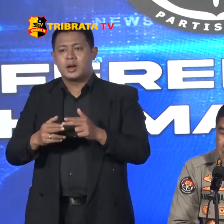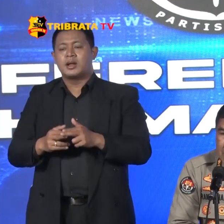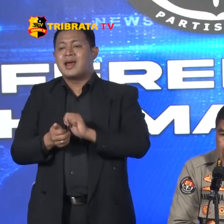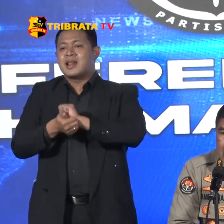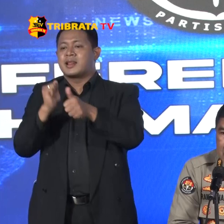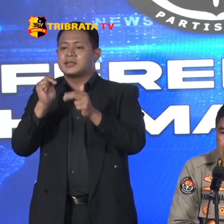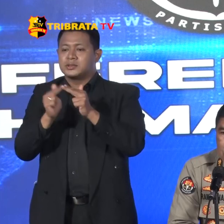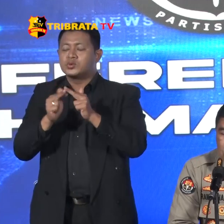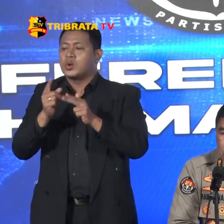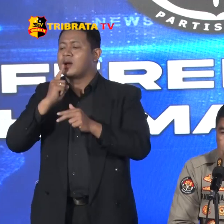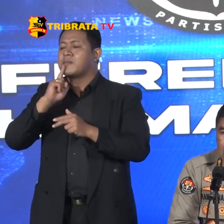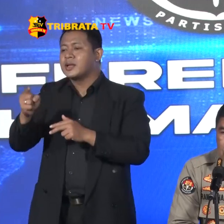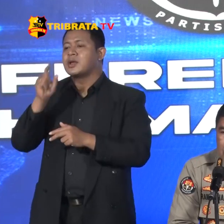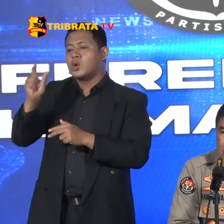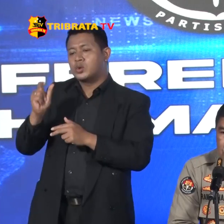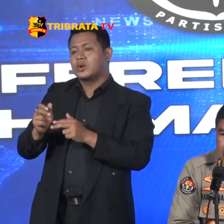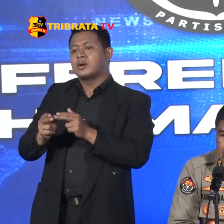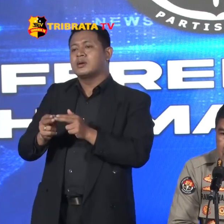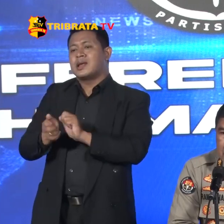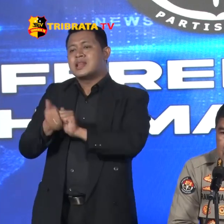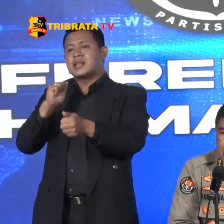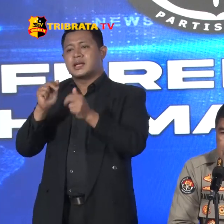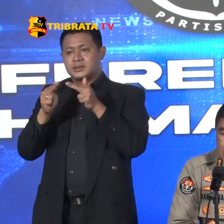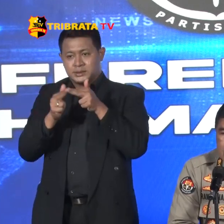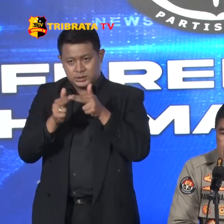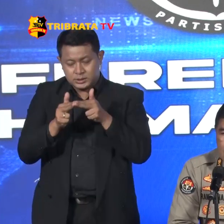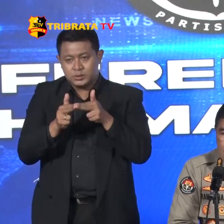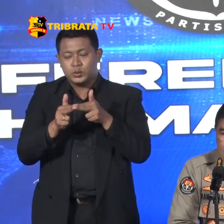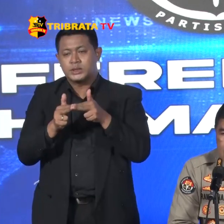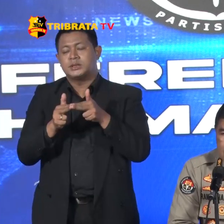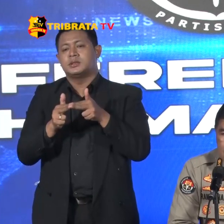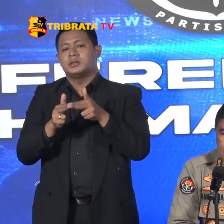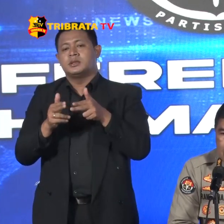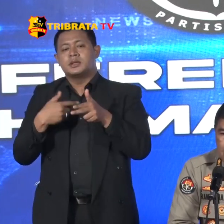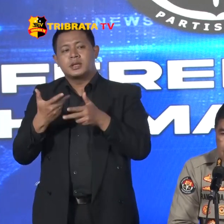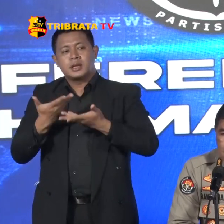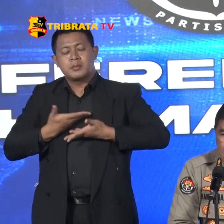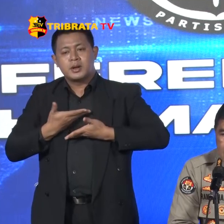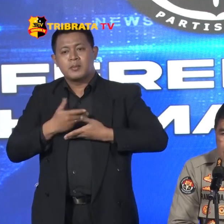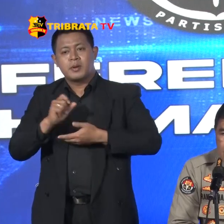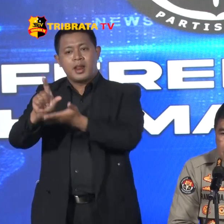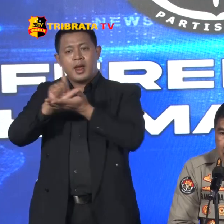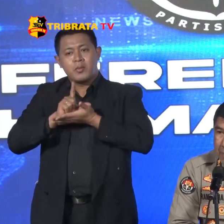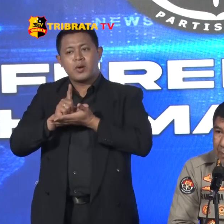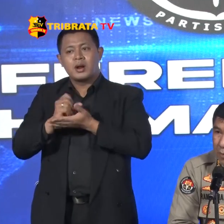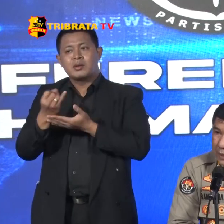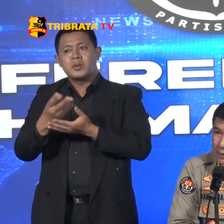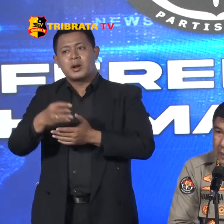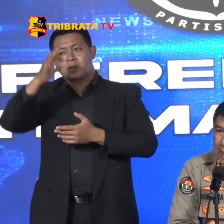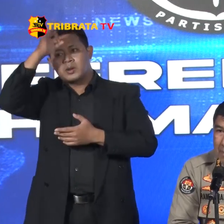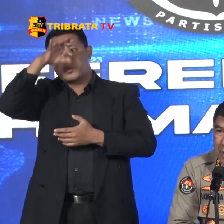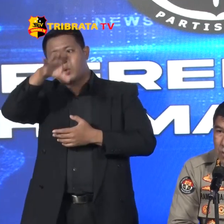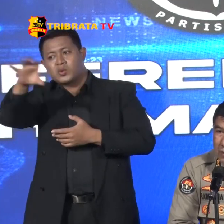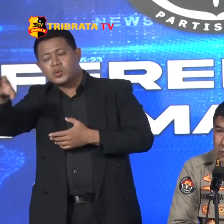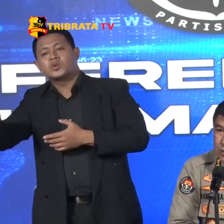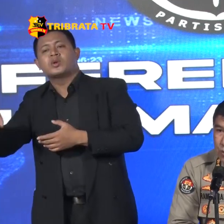Sudah Ada Perintah Untuk Melakukan Tes Urin Jadi Kita Menerima Lapor-laporan Dari Beberapa Polda